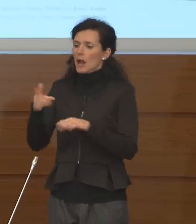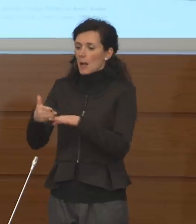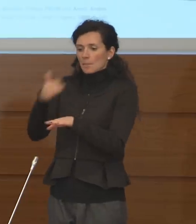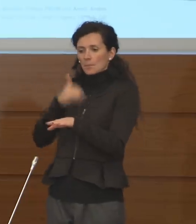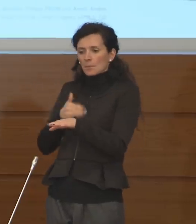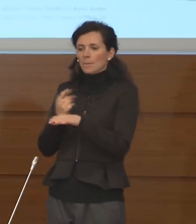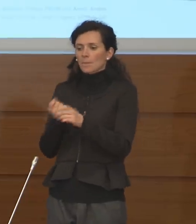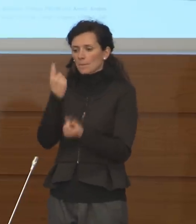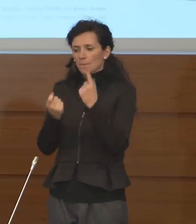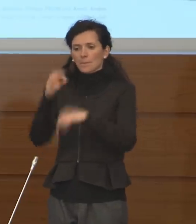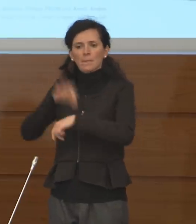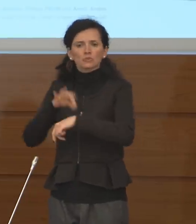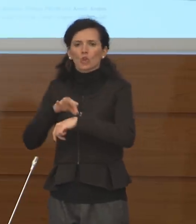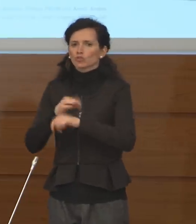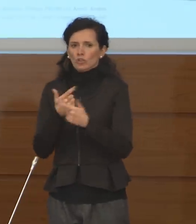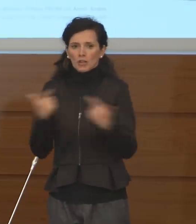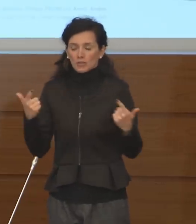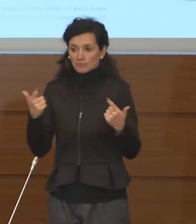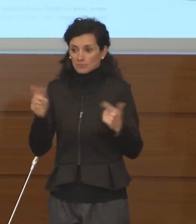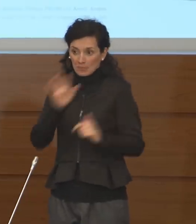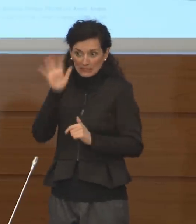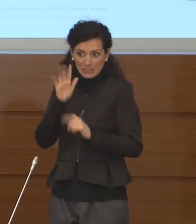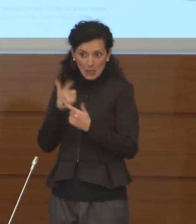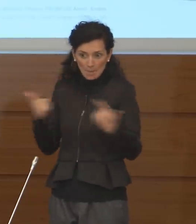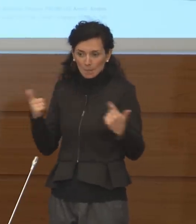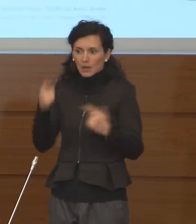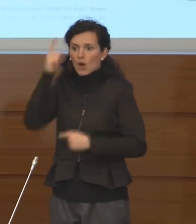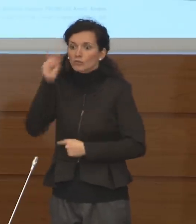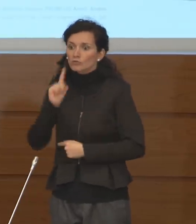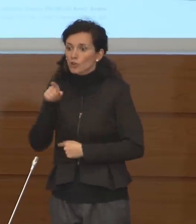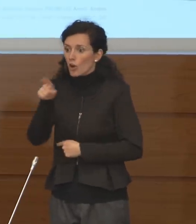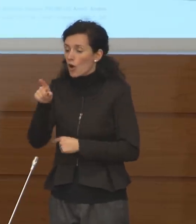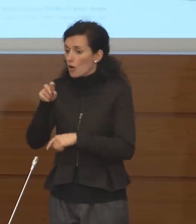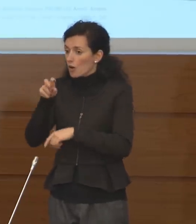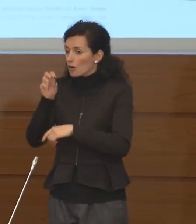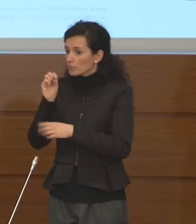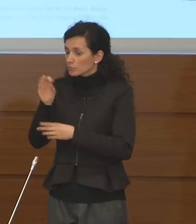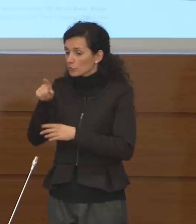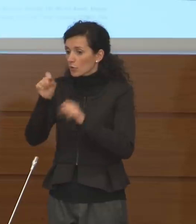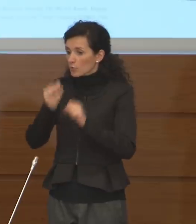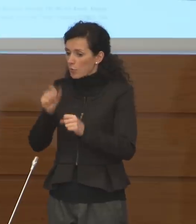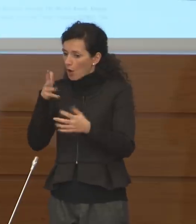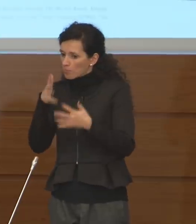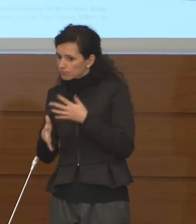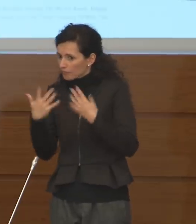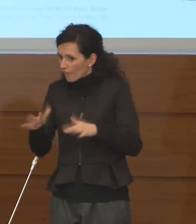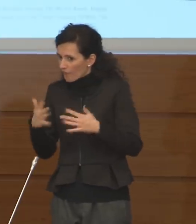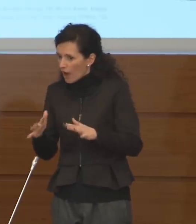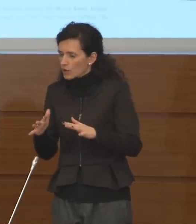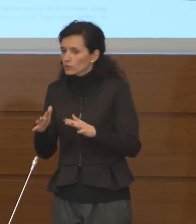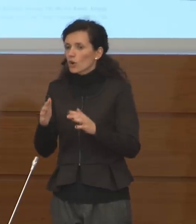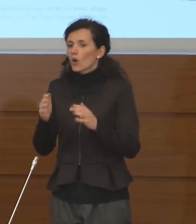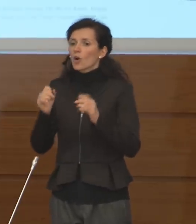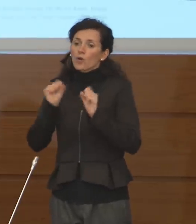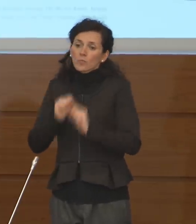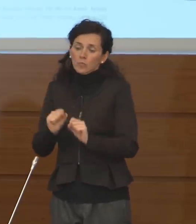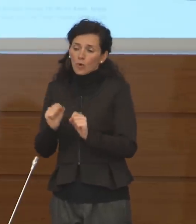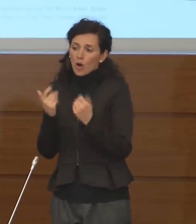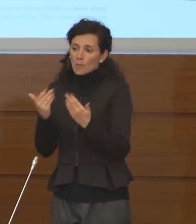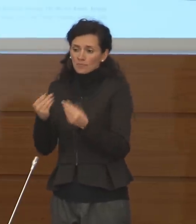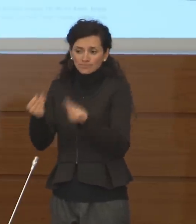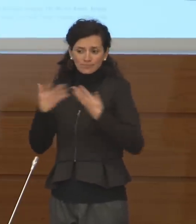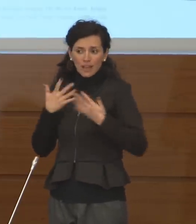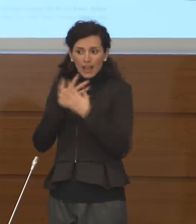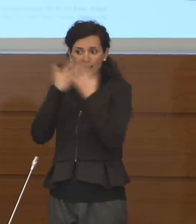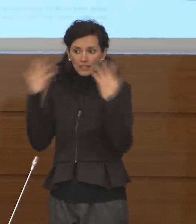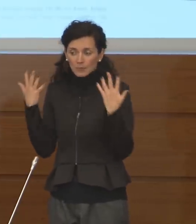pregresse a quanto sembra, non so se poi lei ha avuto modo di approfondire. Vorrei, se lei può, darci questo chiarimento